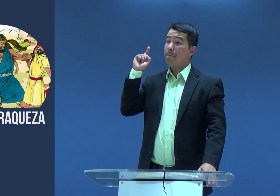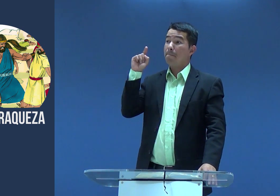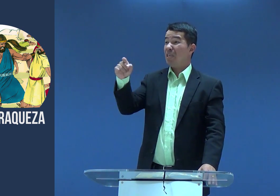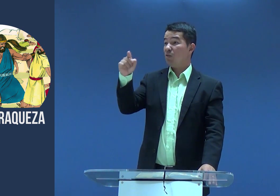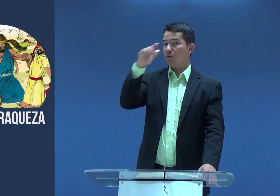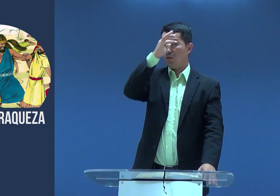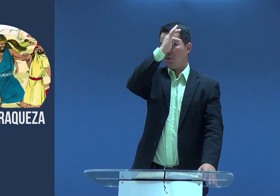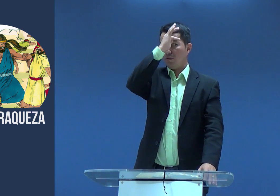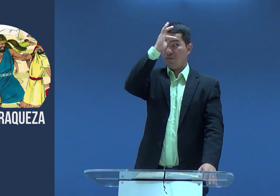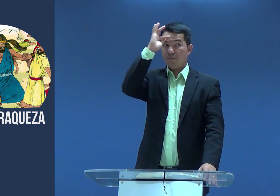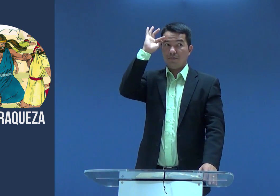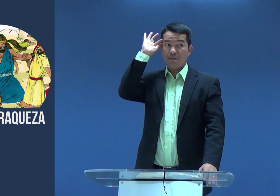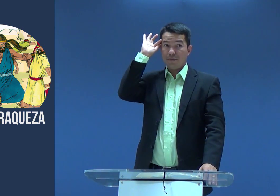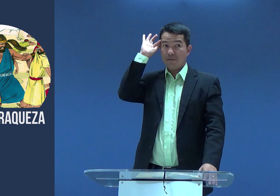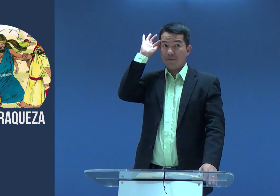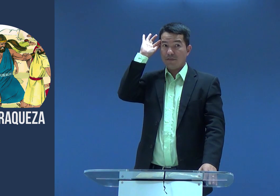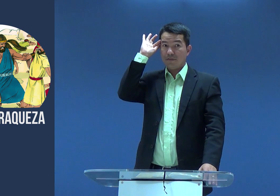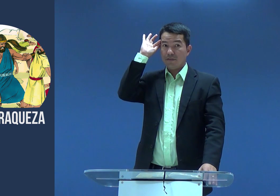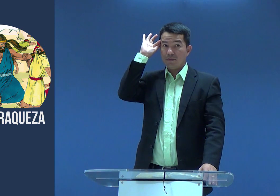e eu acho que mais ou menos mil filisteus